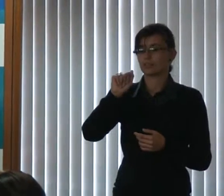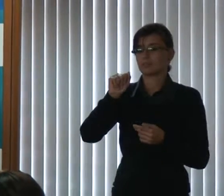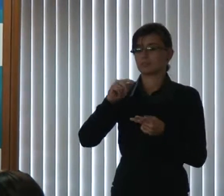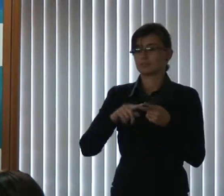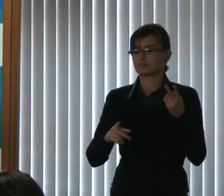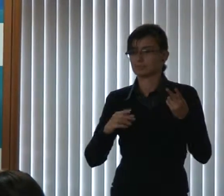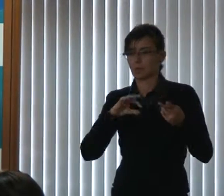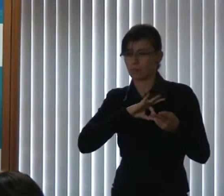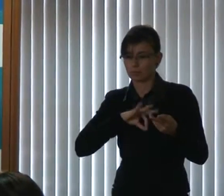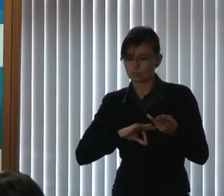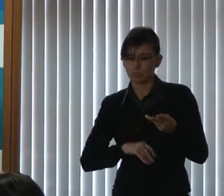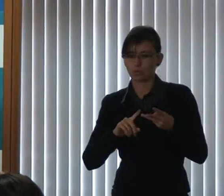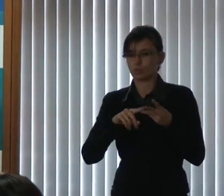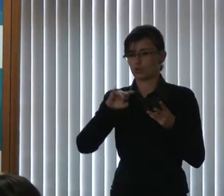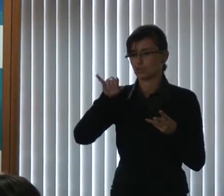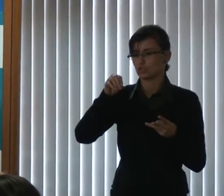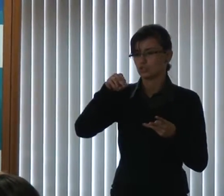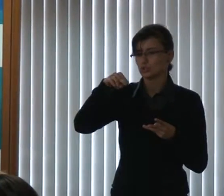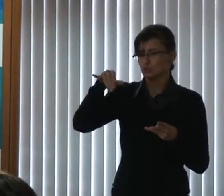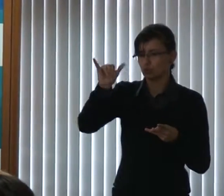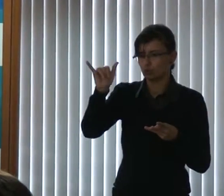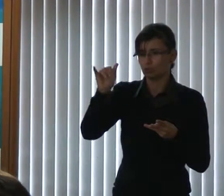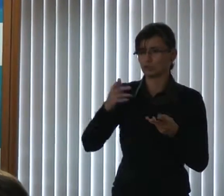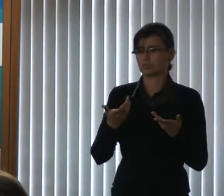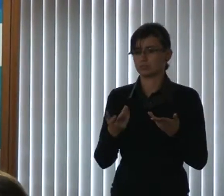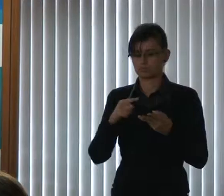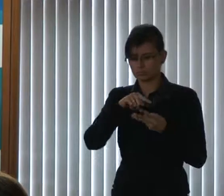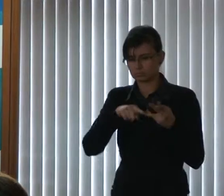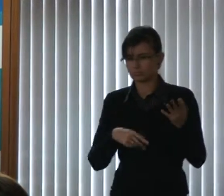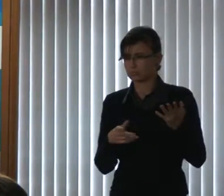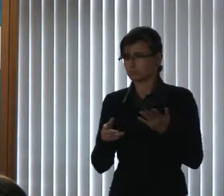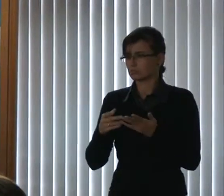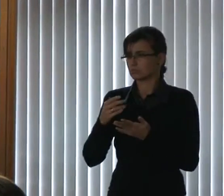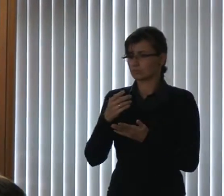fazer parte, eu tenho 38 para escolher 4, não é fácil, né?